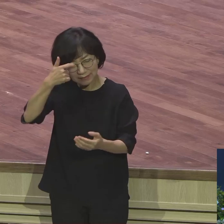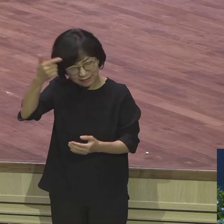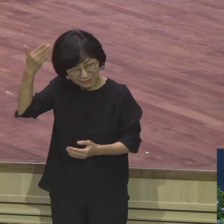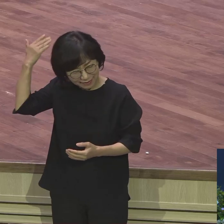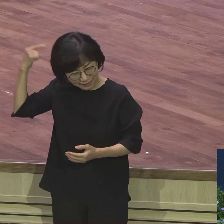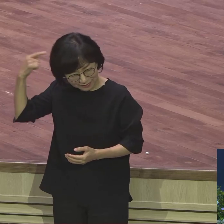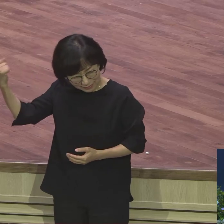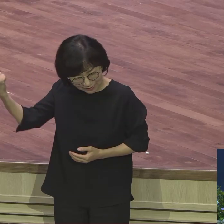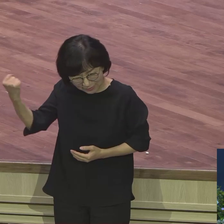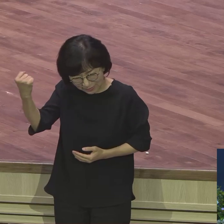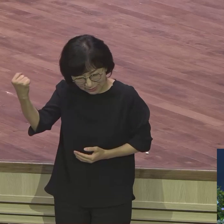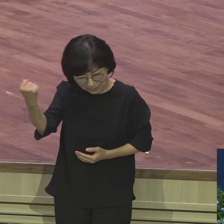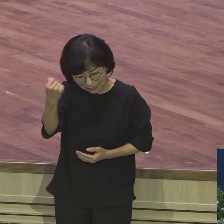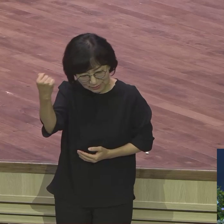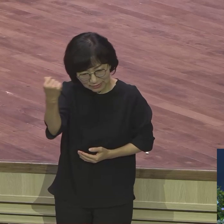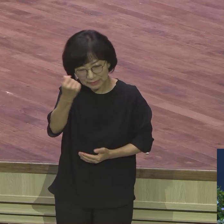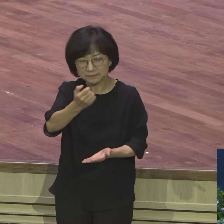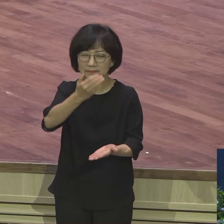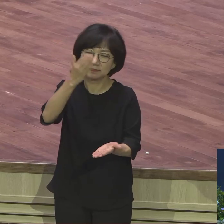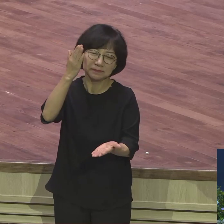우리가 생각하는 형통의 개념과